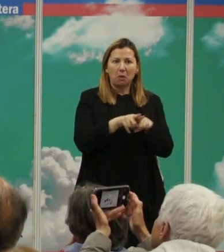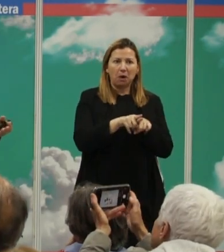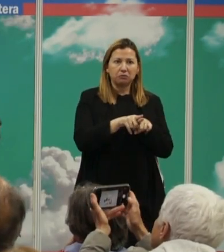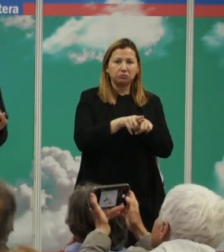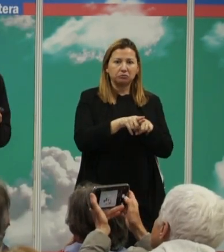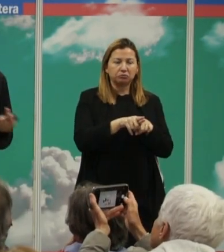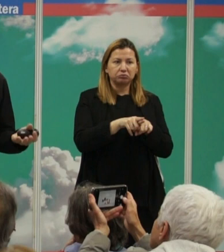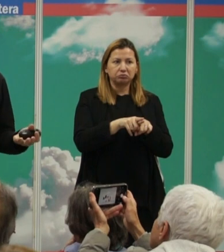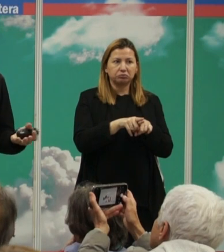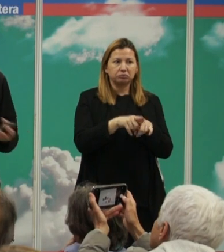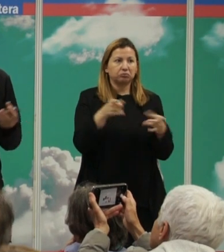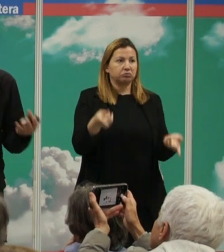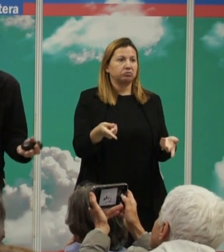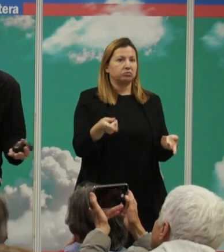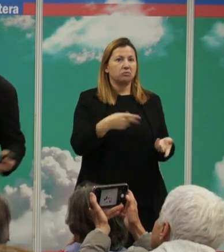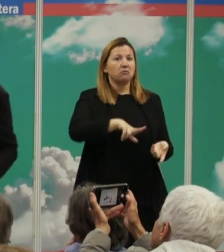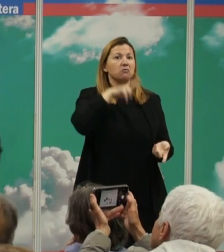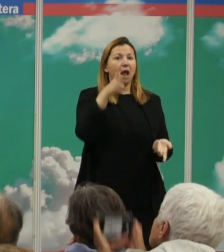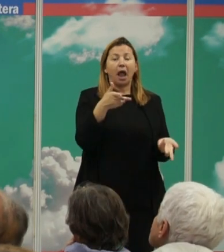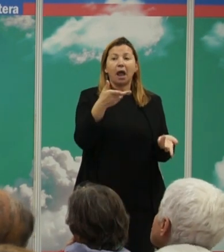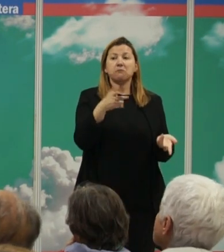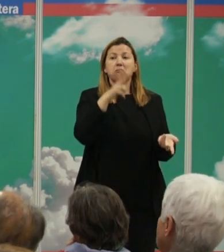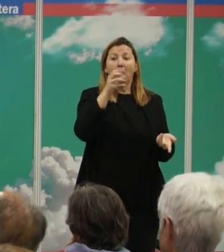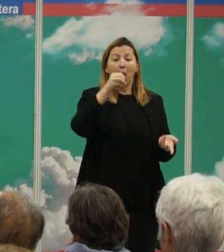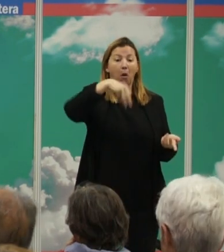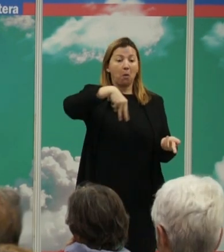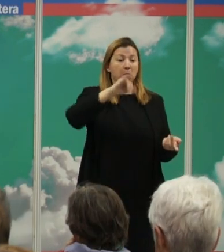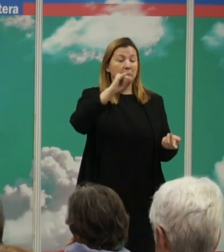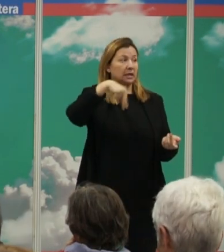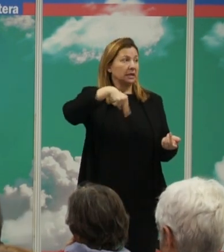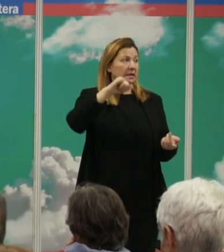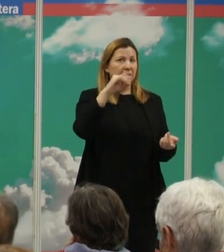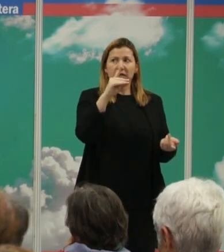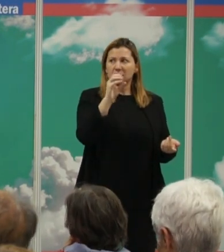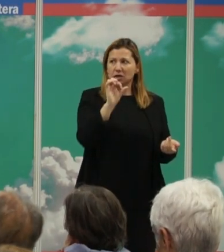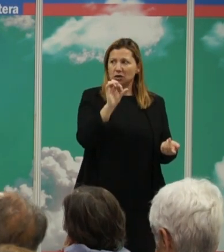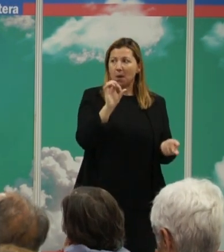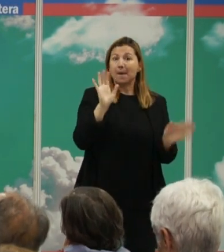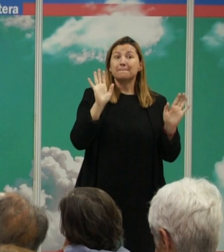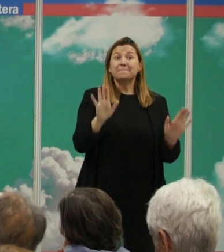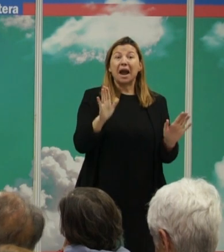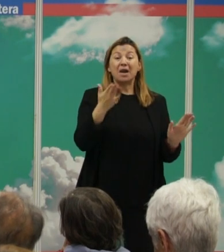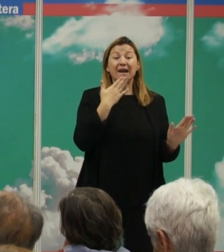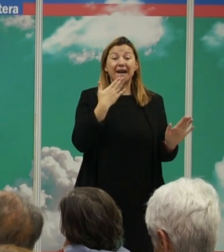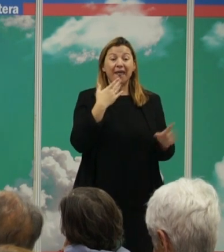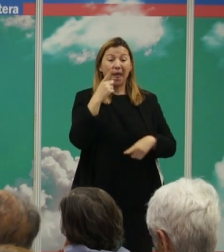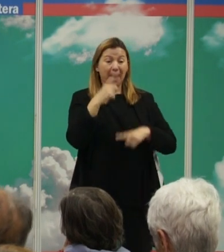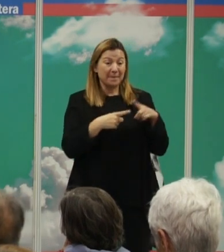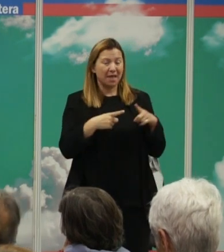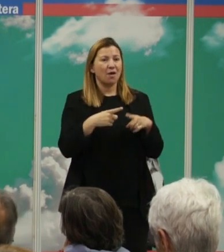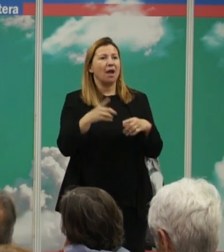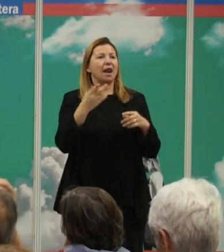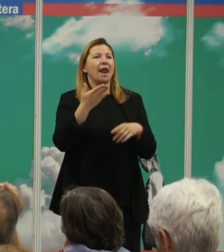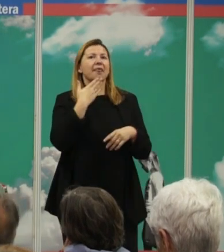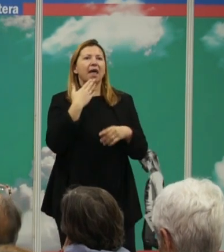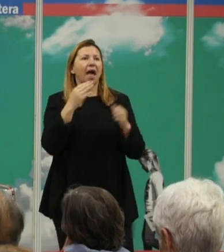como lo que somos homínidos hominoideas ya cuando entramos en la edad media en la edad de hierro y aquí en